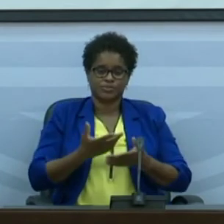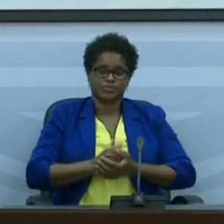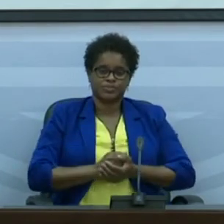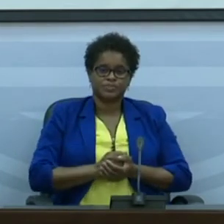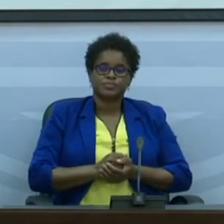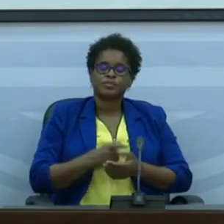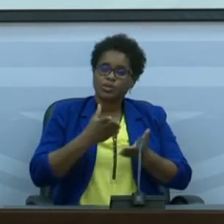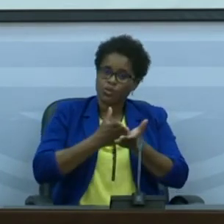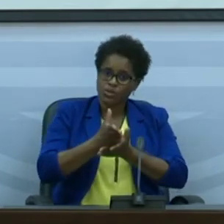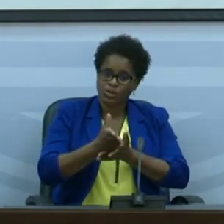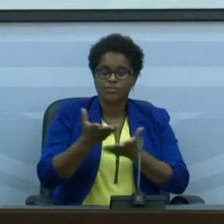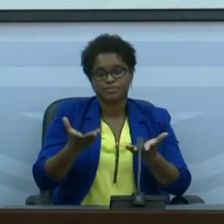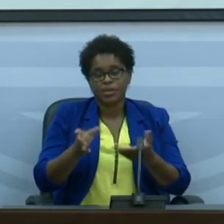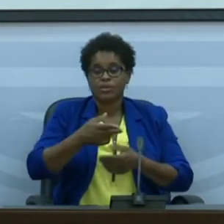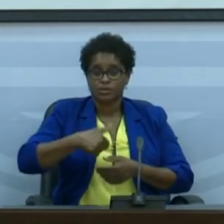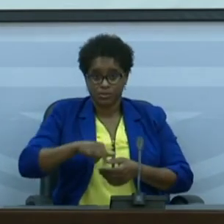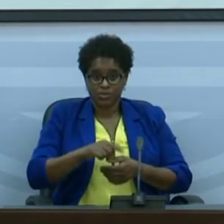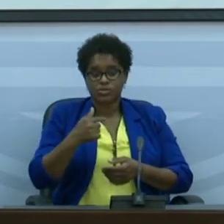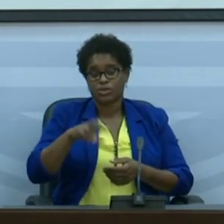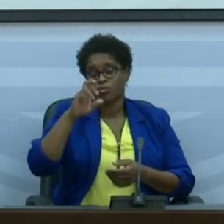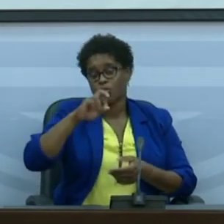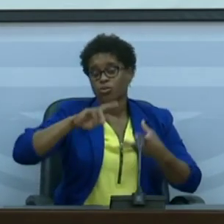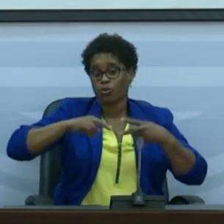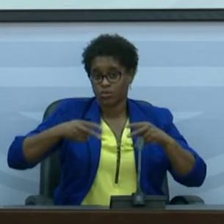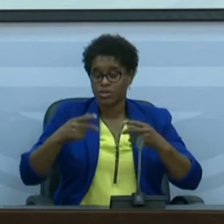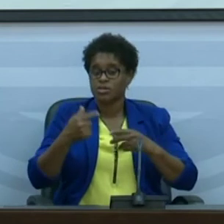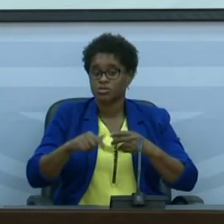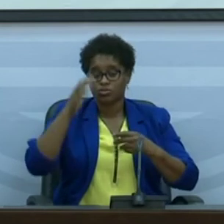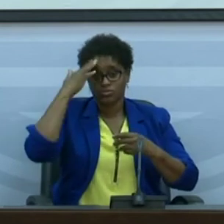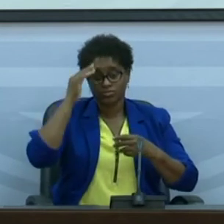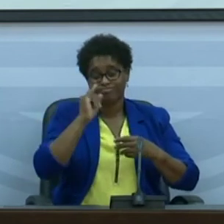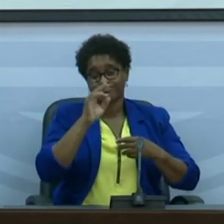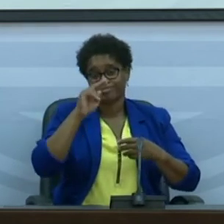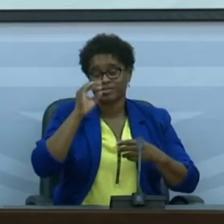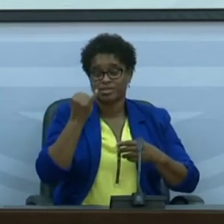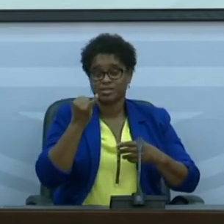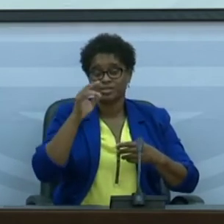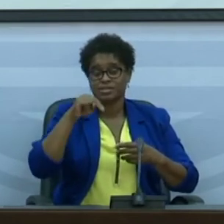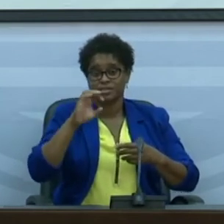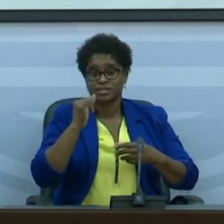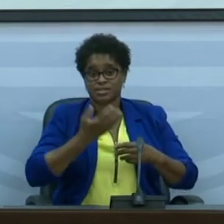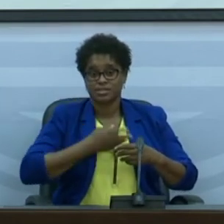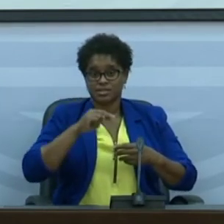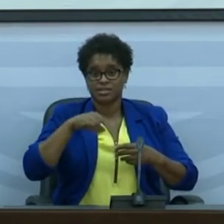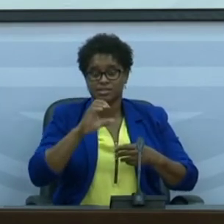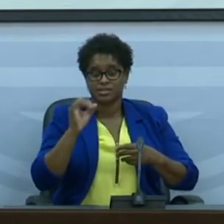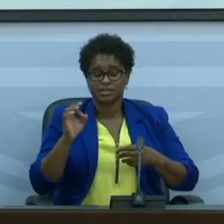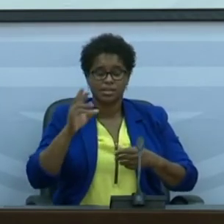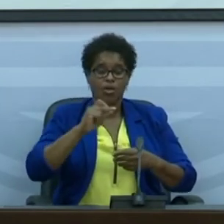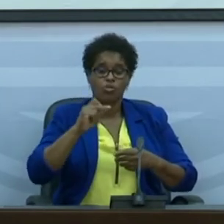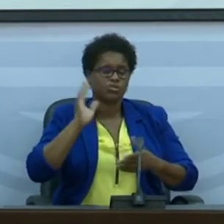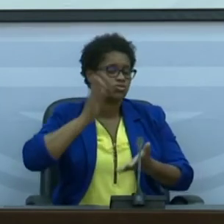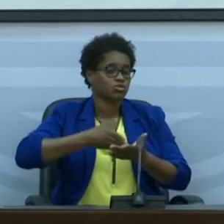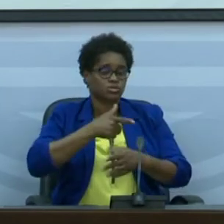ainda infelizmente nós temos 8 conselhos que estão com a taxa de incidência acumulada nos últimos 14 dias